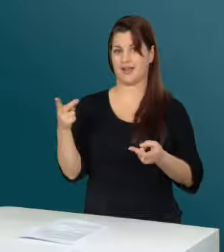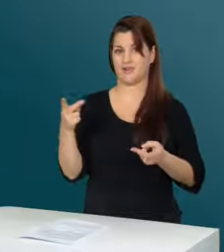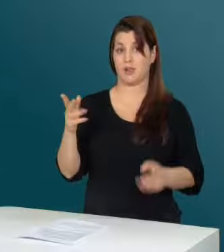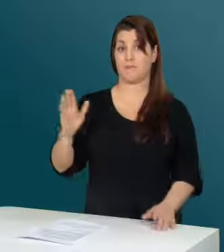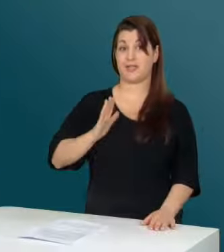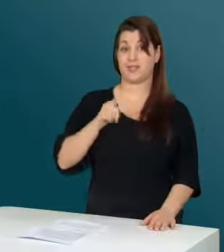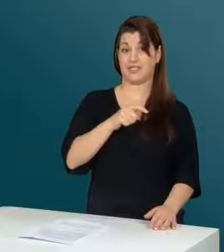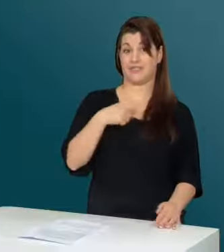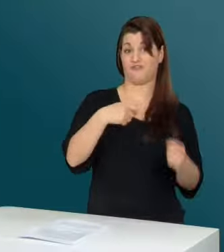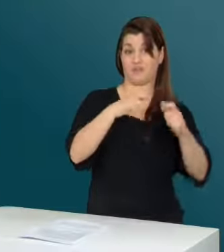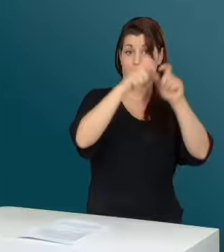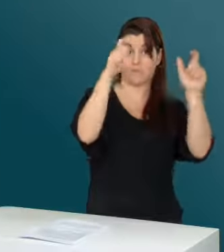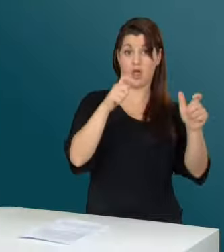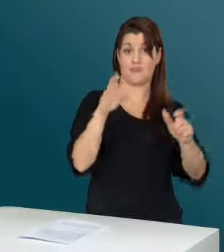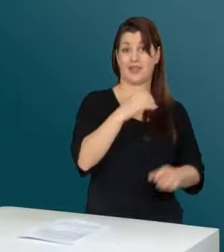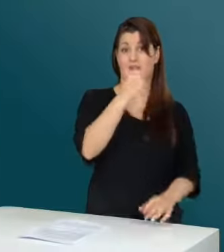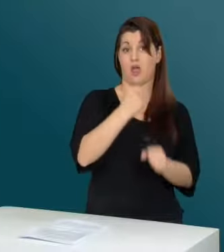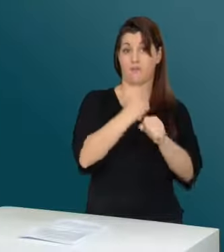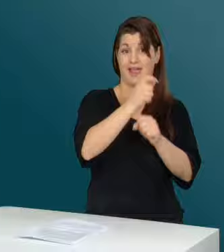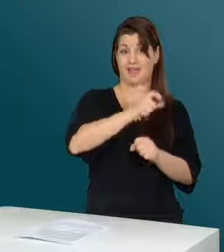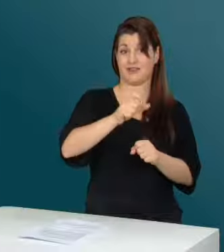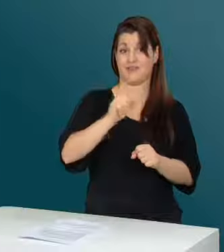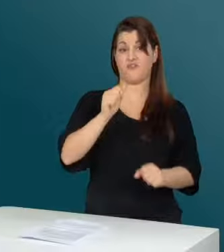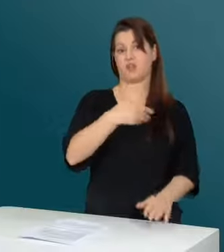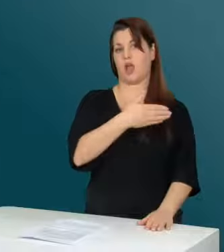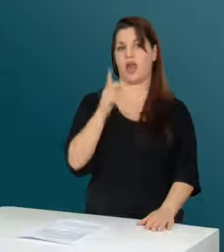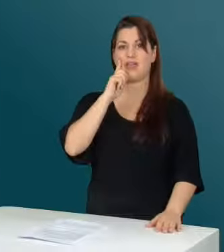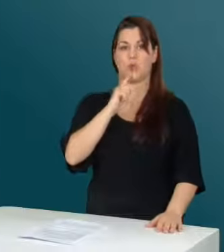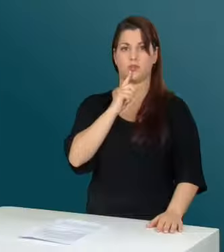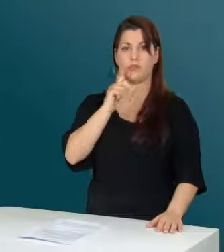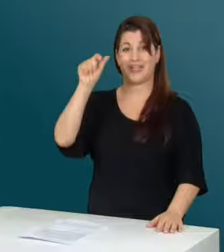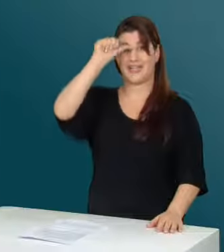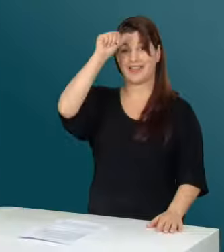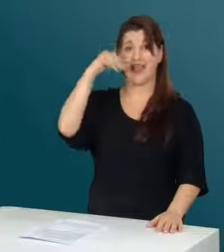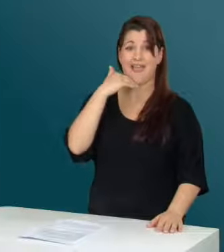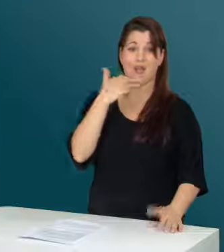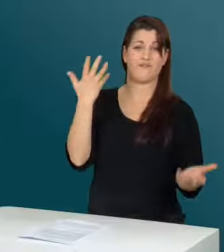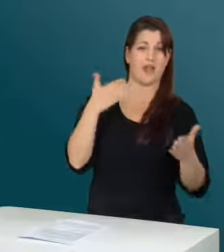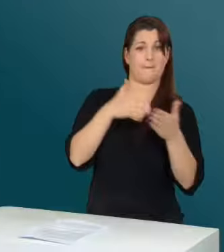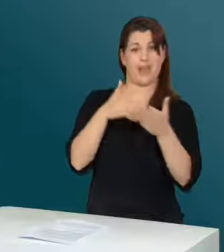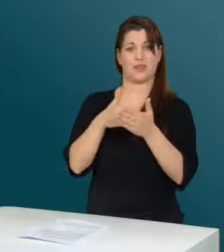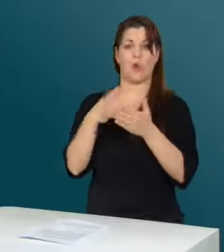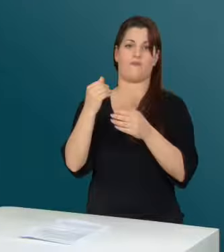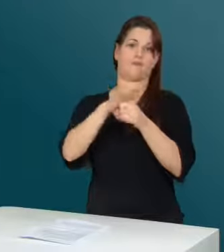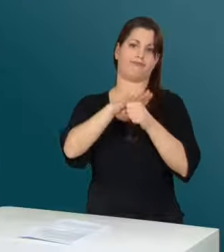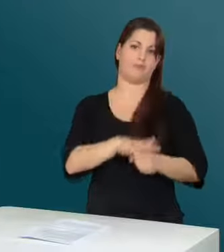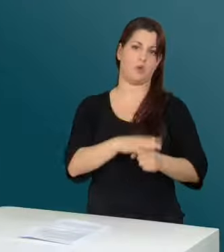Das Besondere an dieser Firma ist, dass fast alle Mitarbeitenden gehörlos sind. In Indien wurden Menschen mit